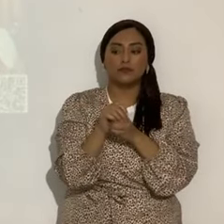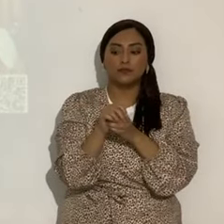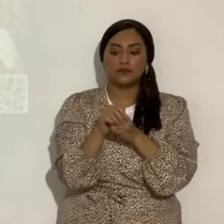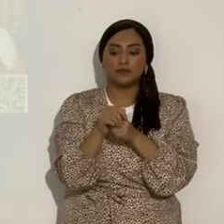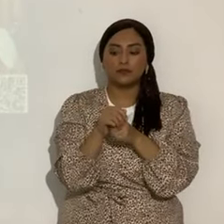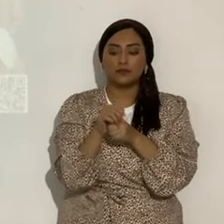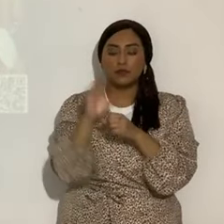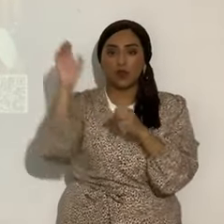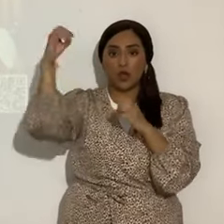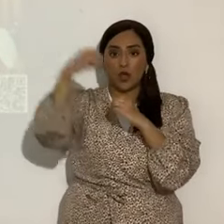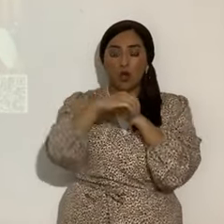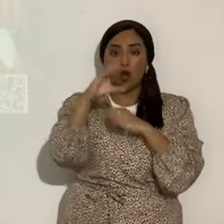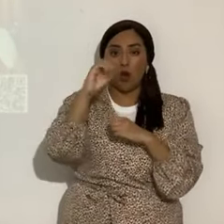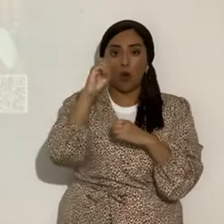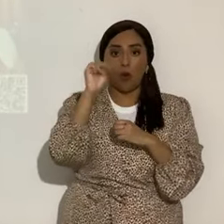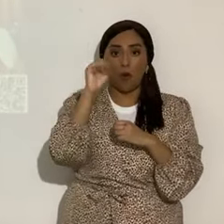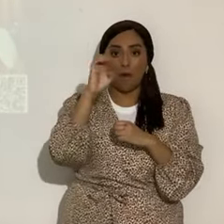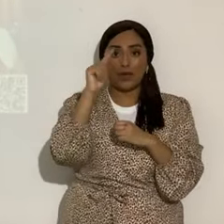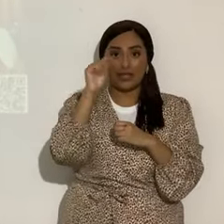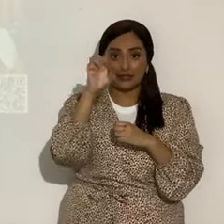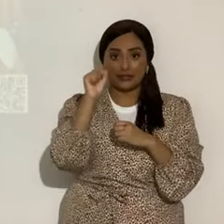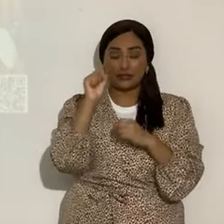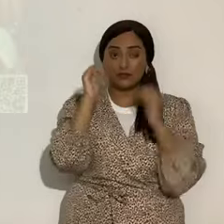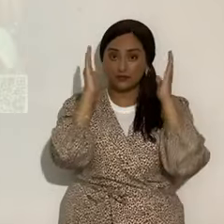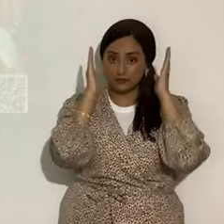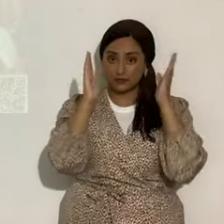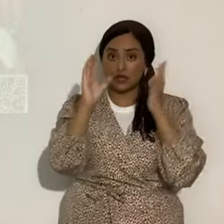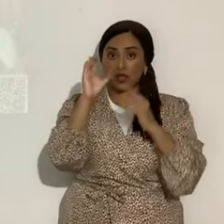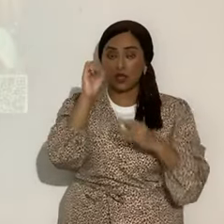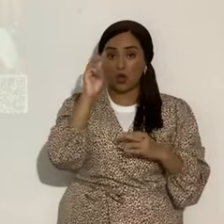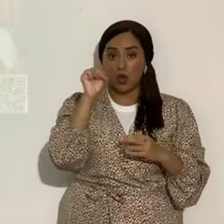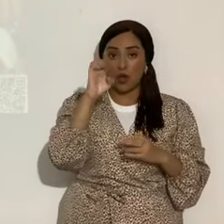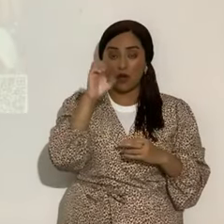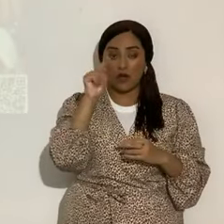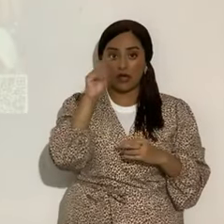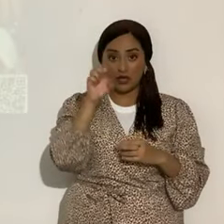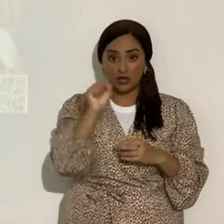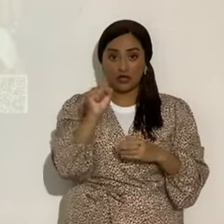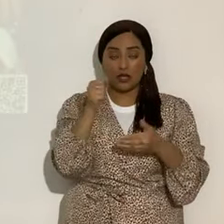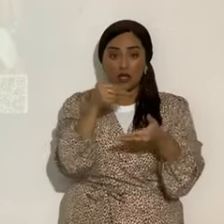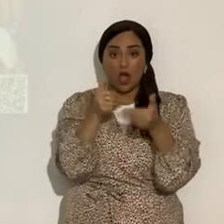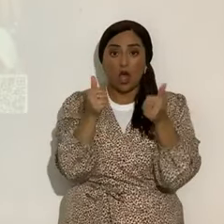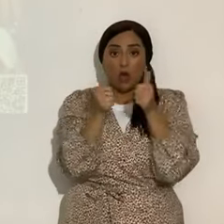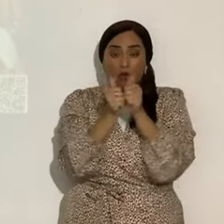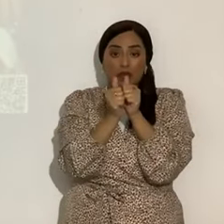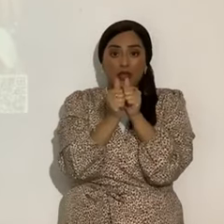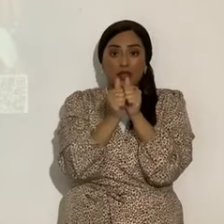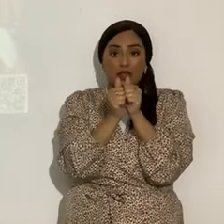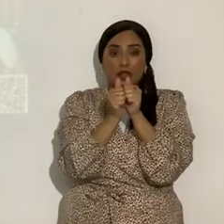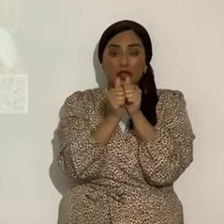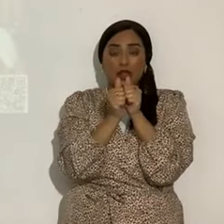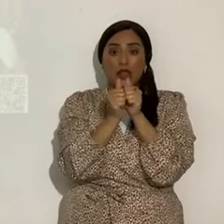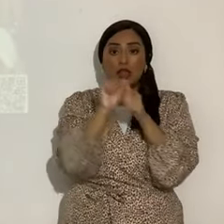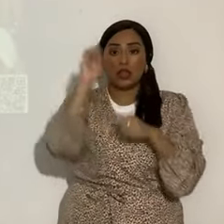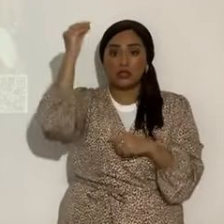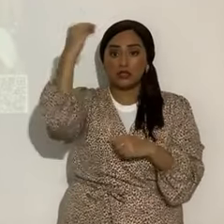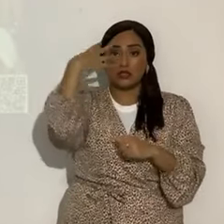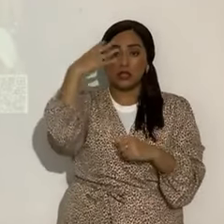los cometas forman parte, fíjense, los cometas forman parte del sistema solar, pero el cometa Atlas,